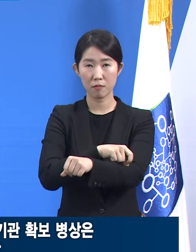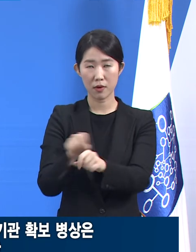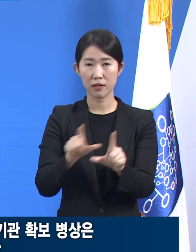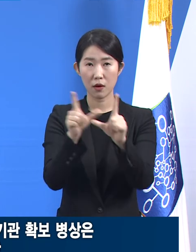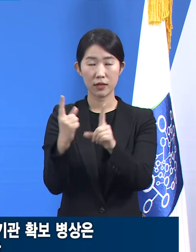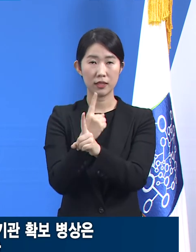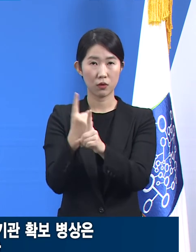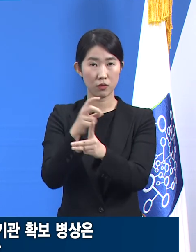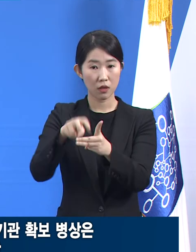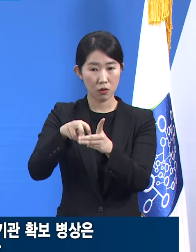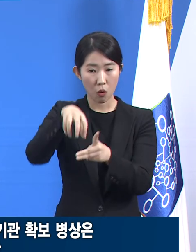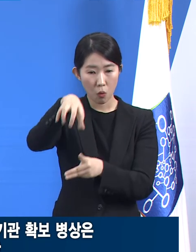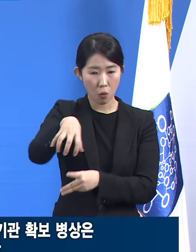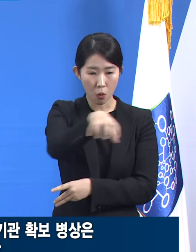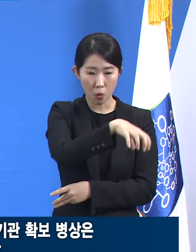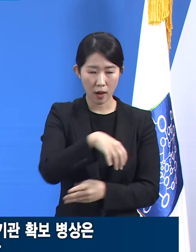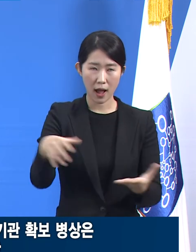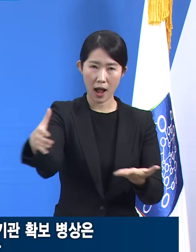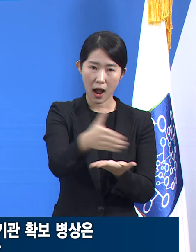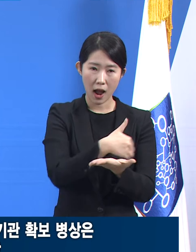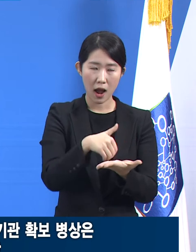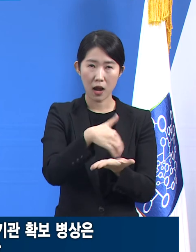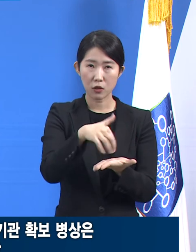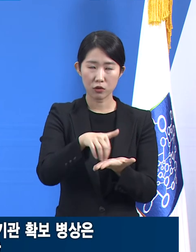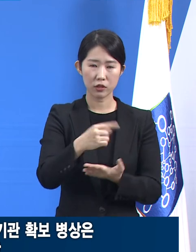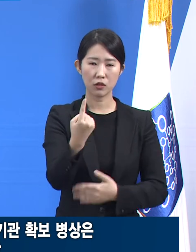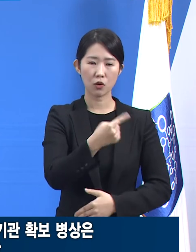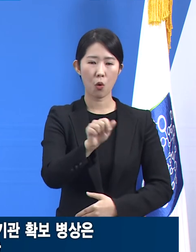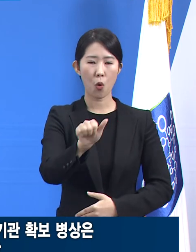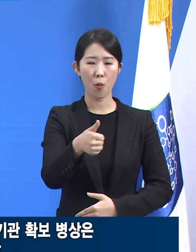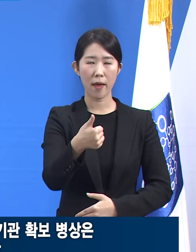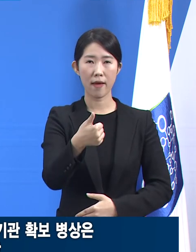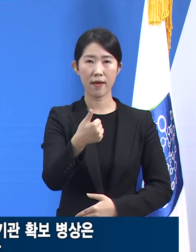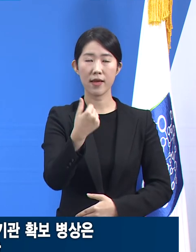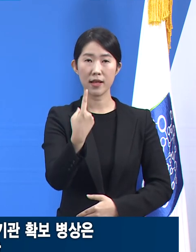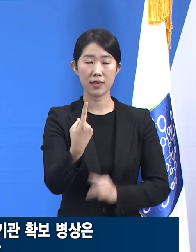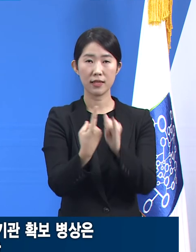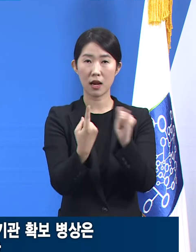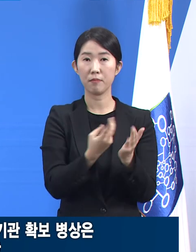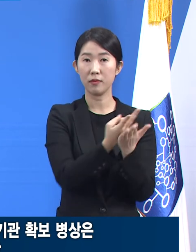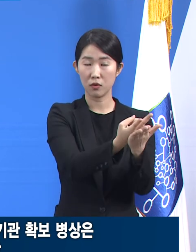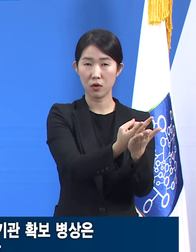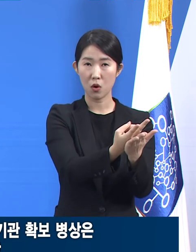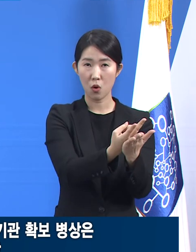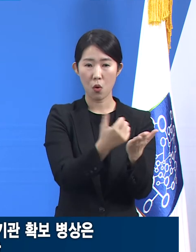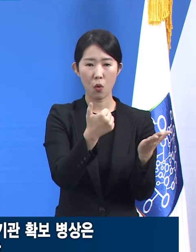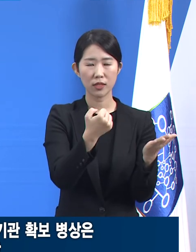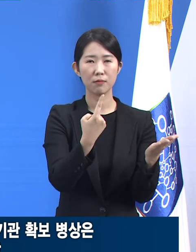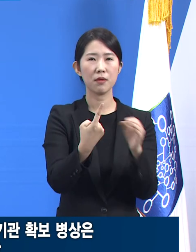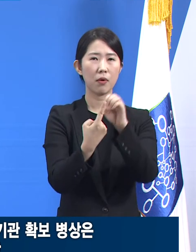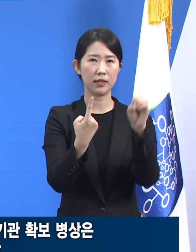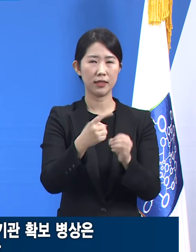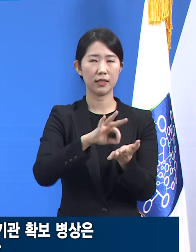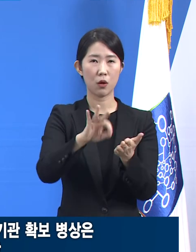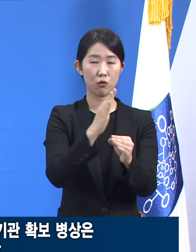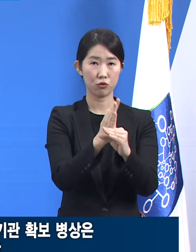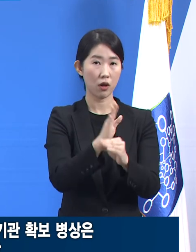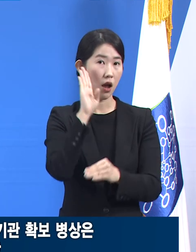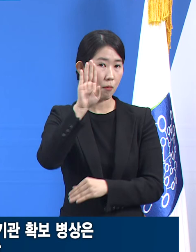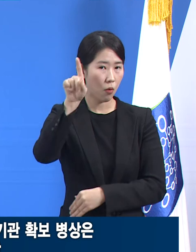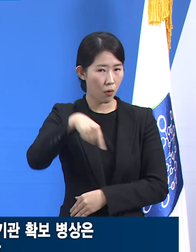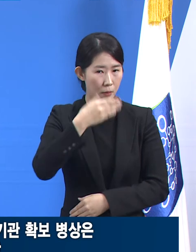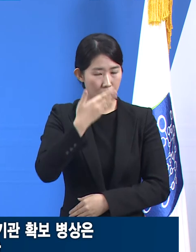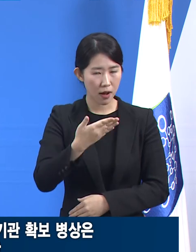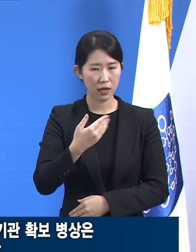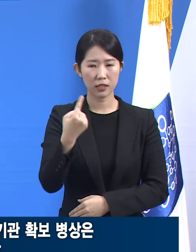18시 기준 1,501명이 입소해 52.3%의 가동률을 보이며 잔여 수용 가능 인원은